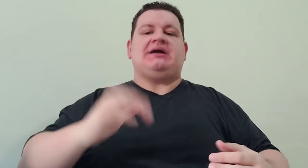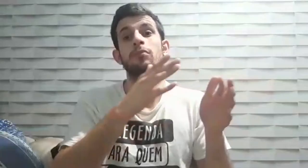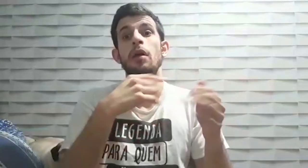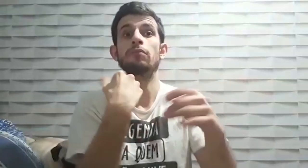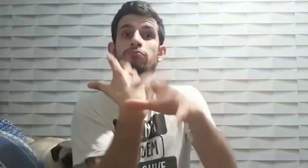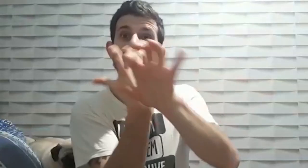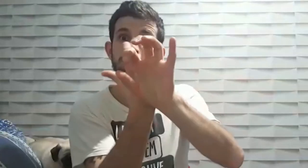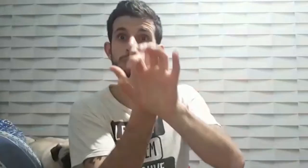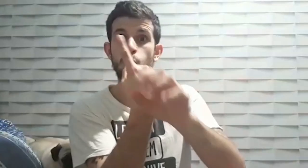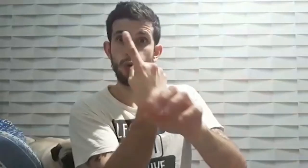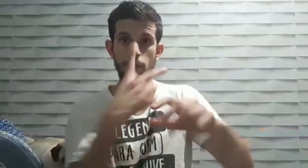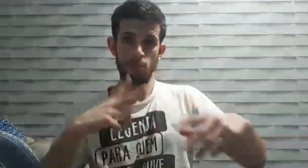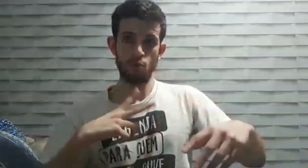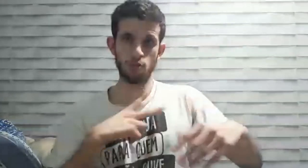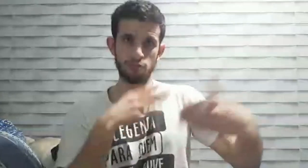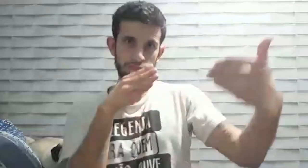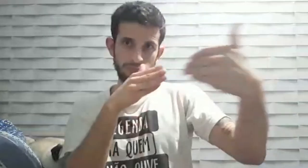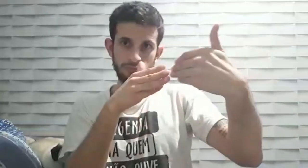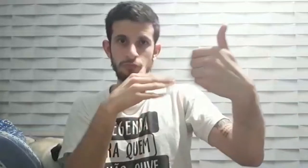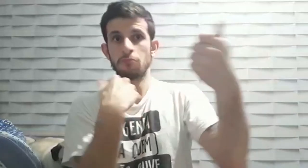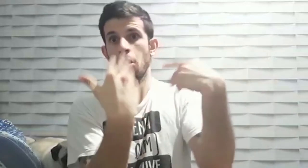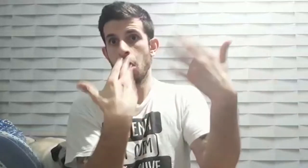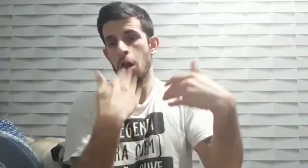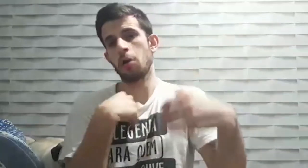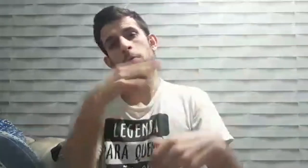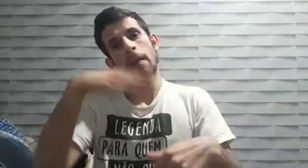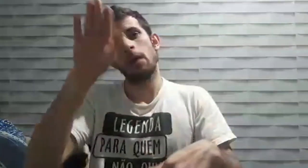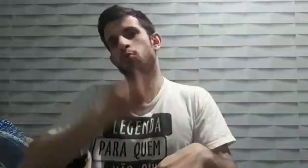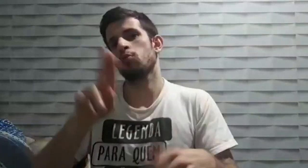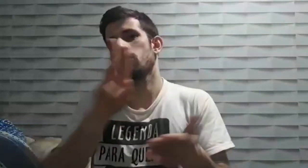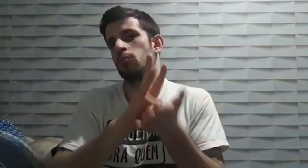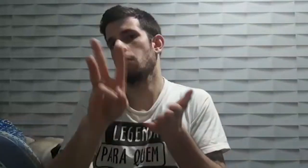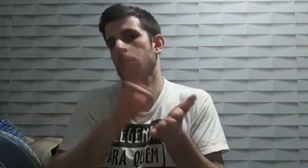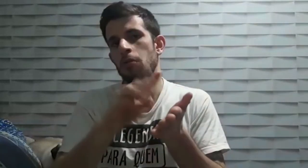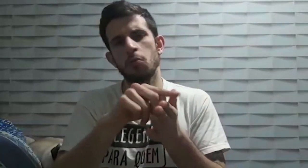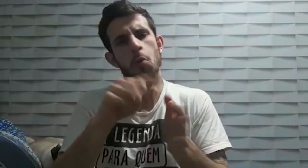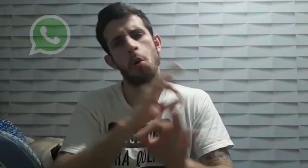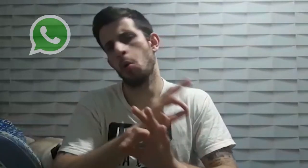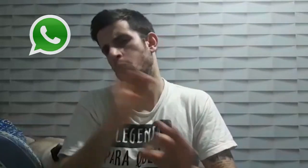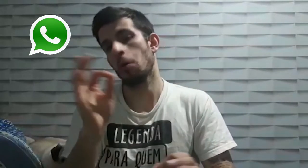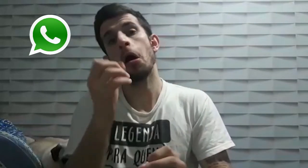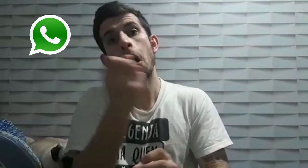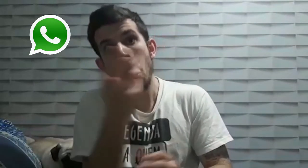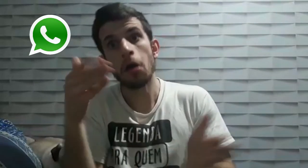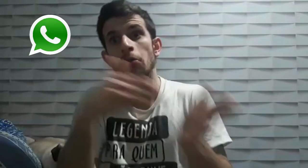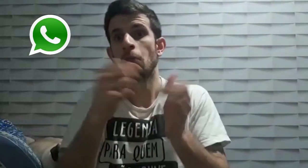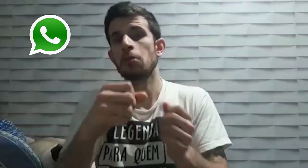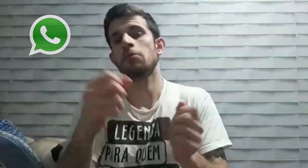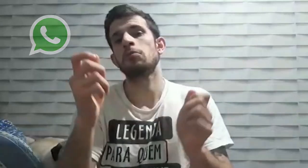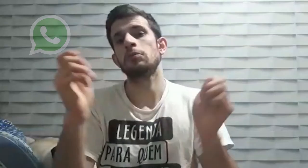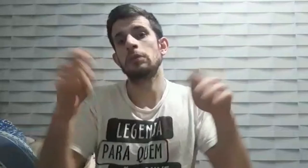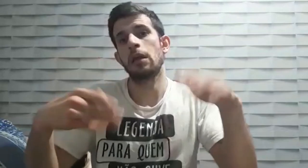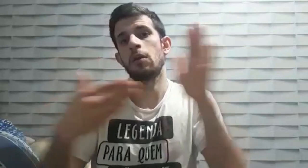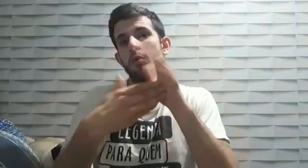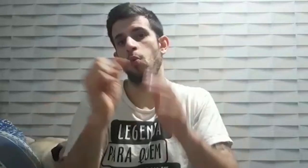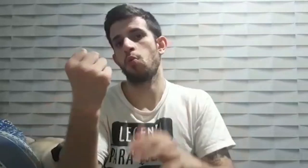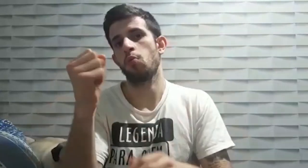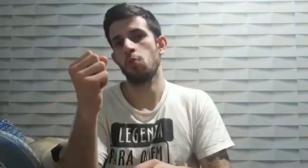Andrei no caso de chamadas particulares eu uso o mesmo WhatsApp que é ótimo nessas situações que é possível adicionar até